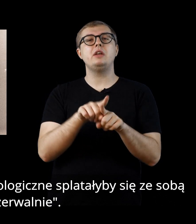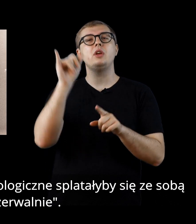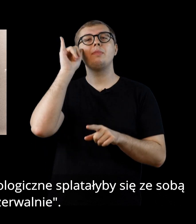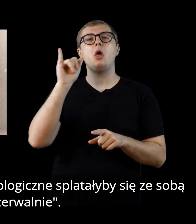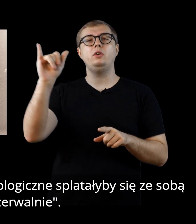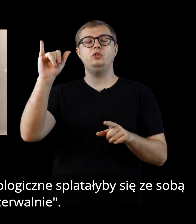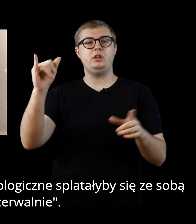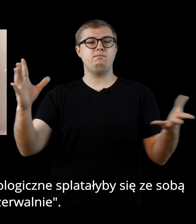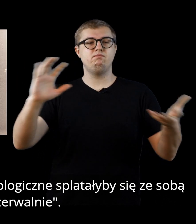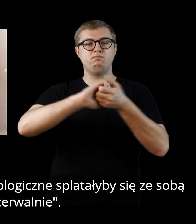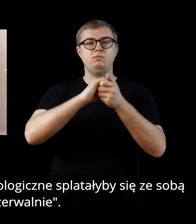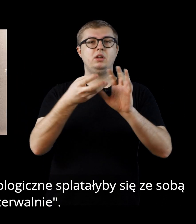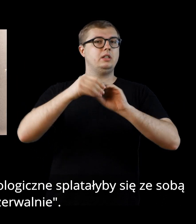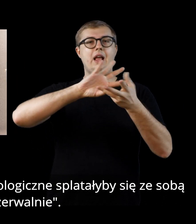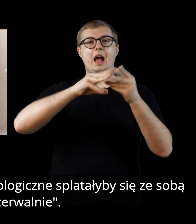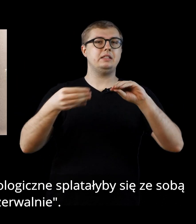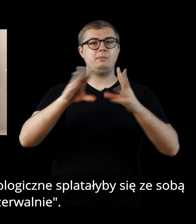ideologiczne splatały się ze sobą nierozerwalnie.